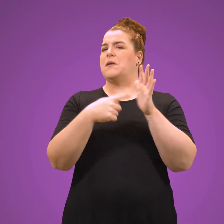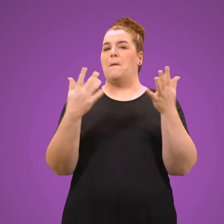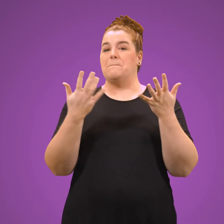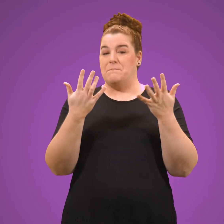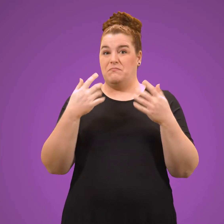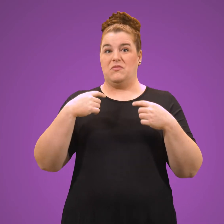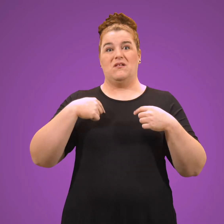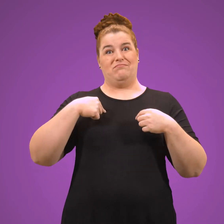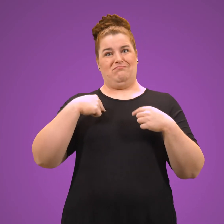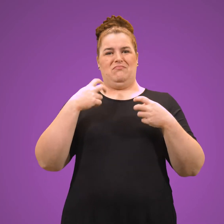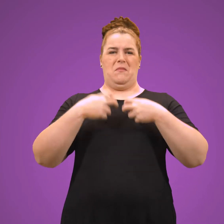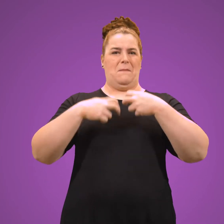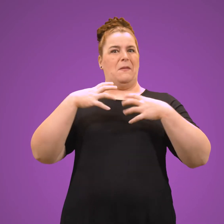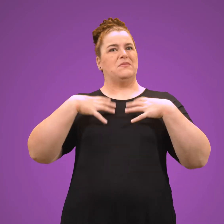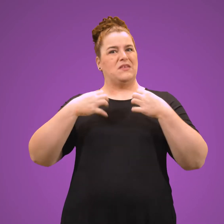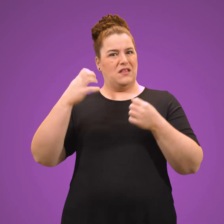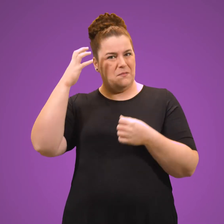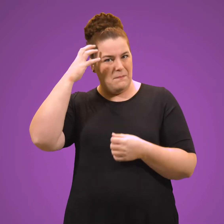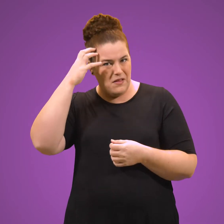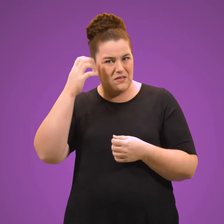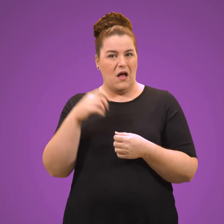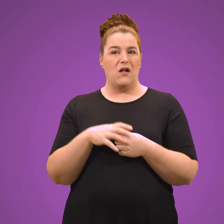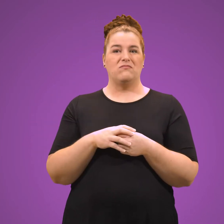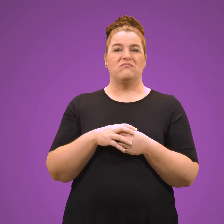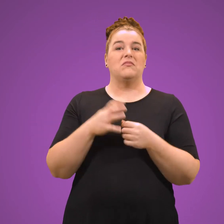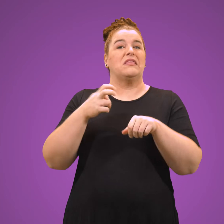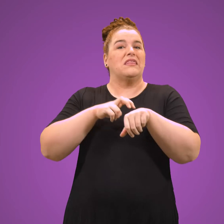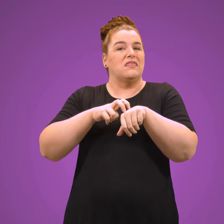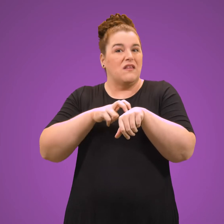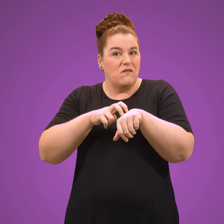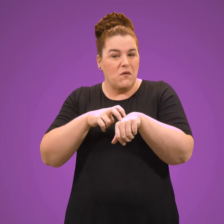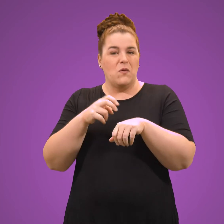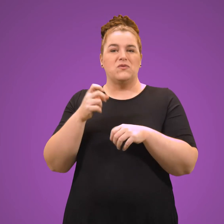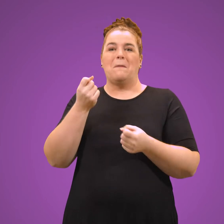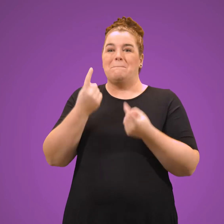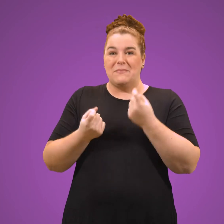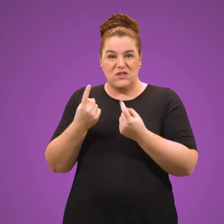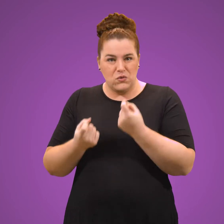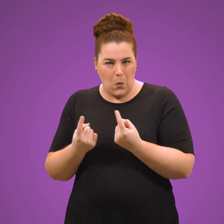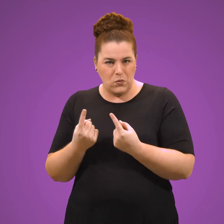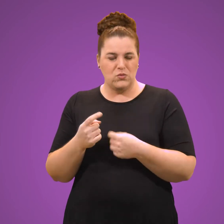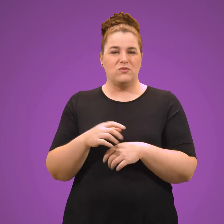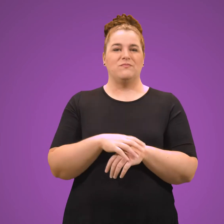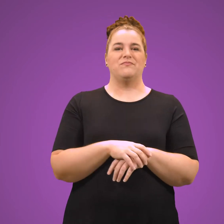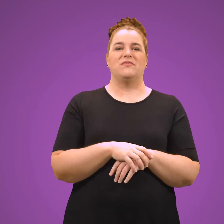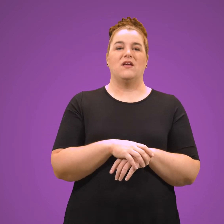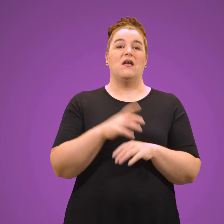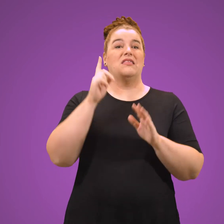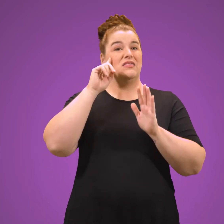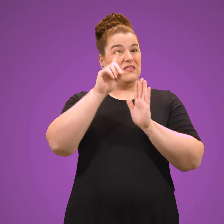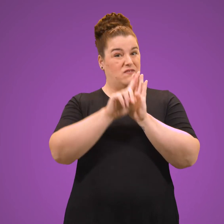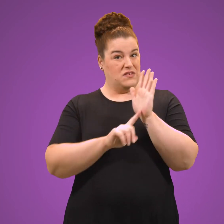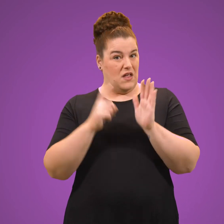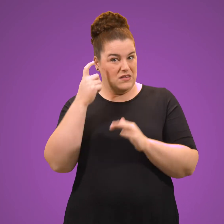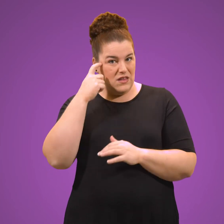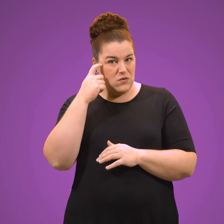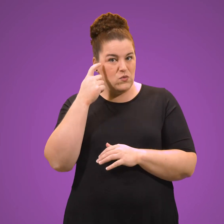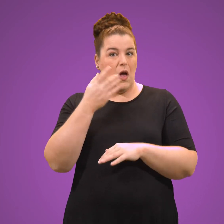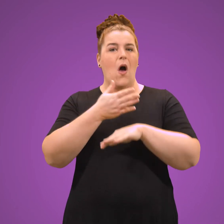rapport médical. Voici quelques exemples. Les troubles mentaux, comme la névrose ou la psychose La déficience